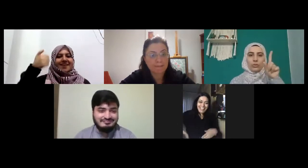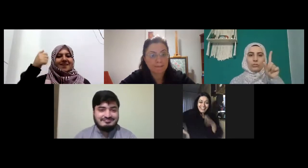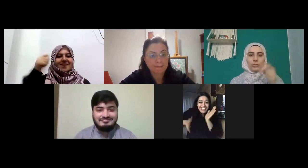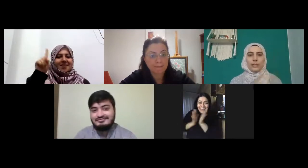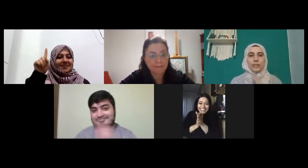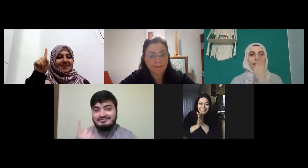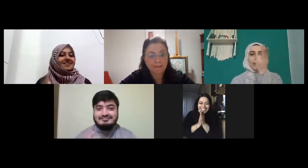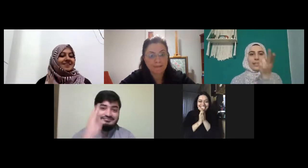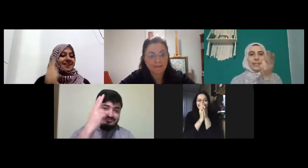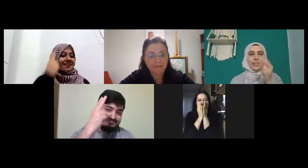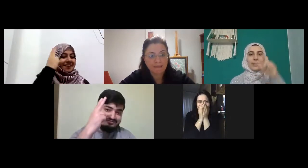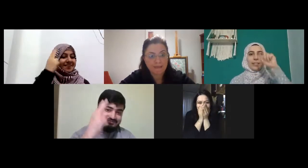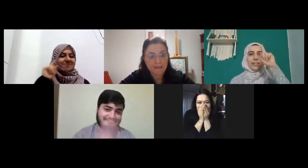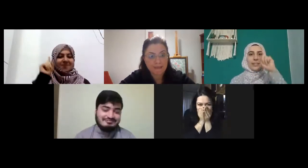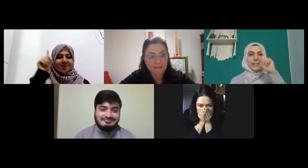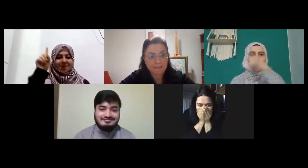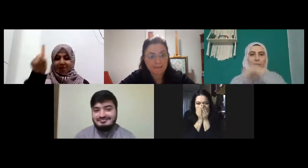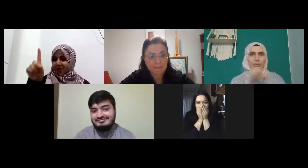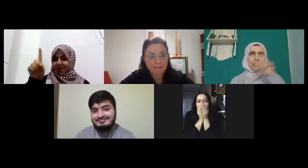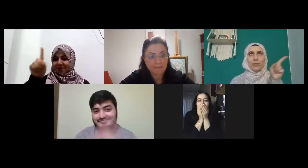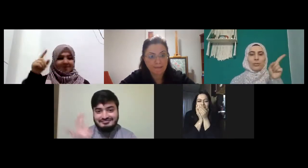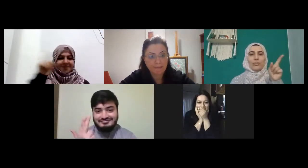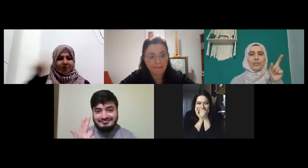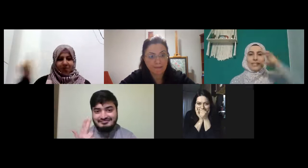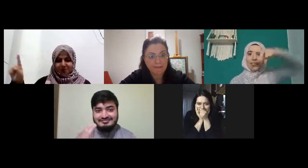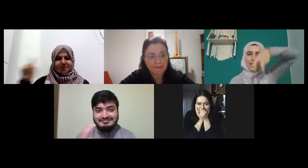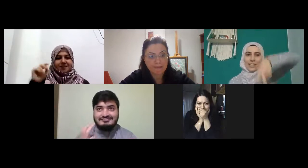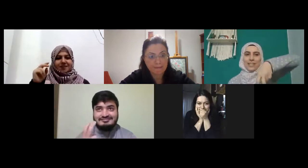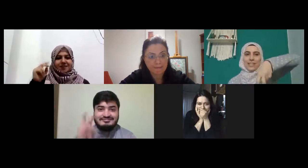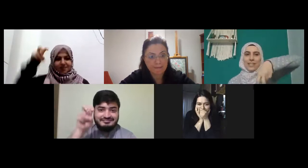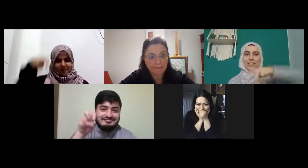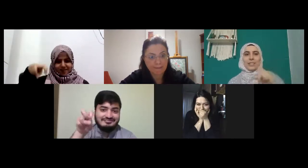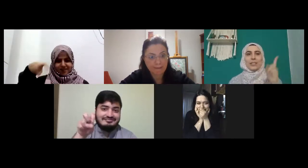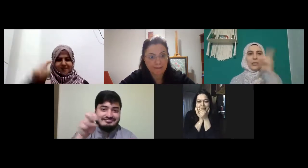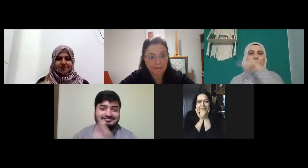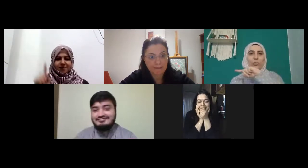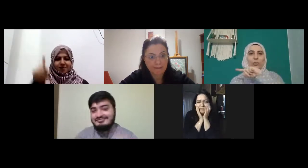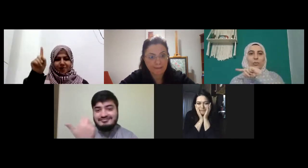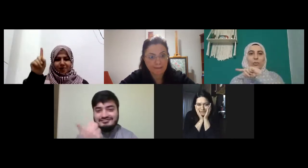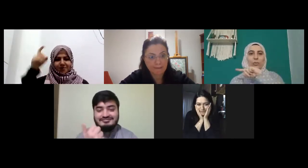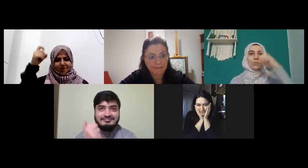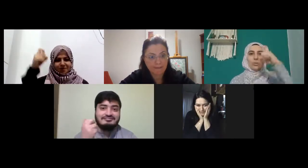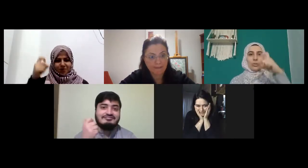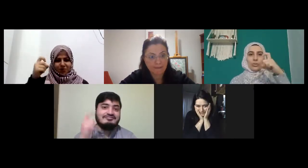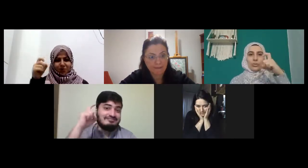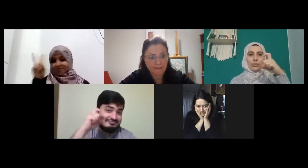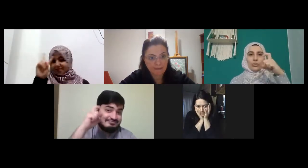yedi on sekiz evet on dokuz